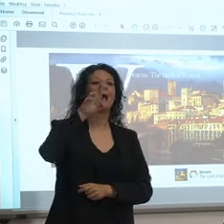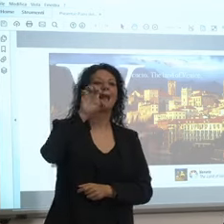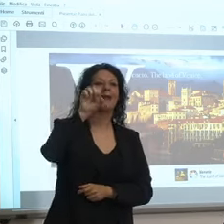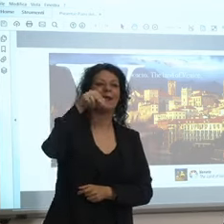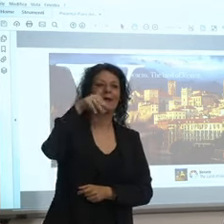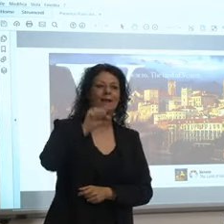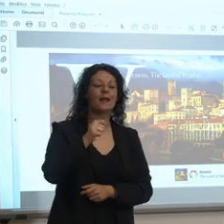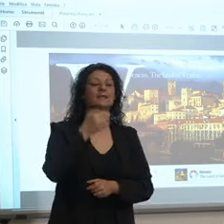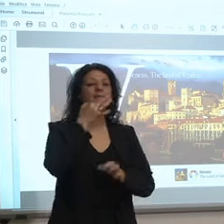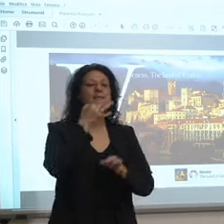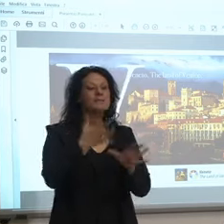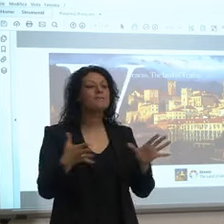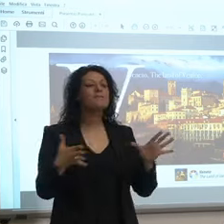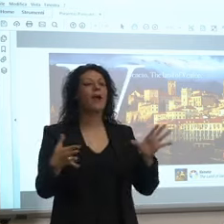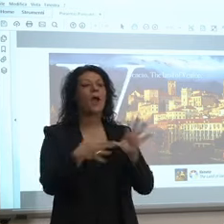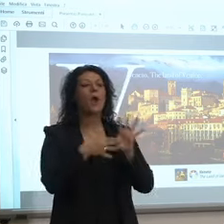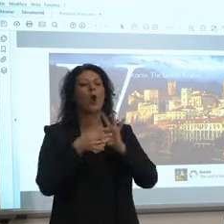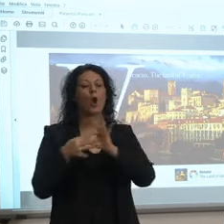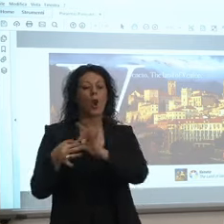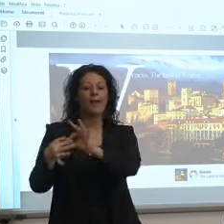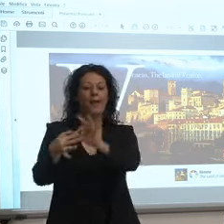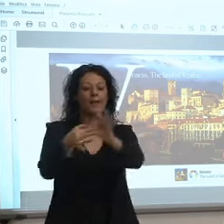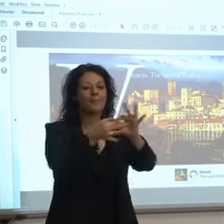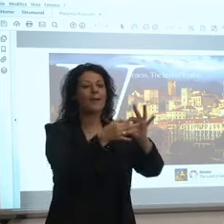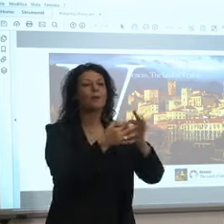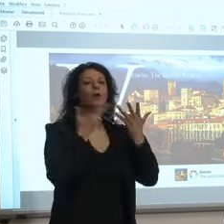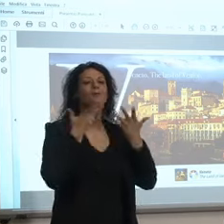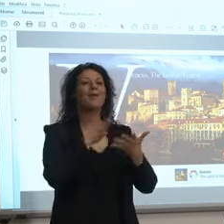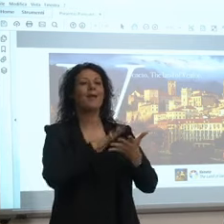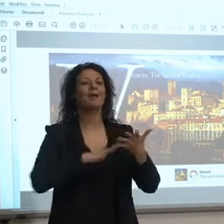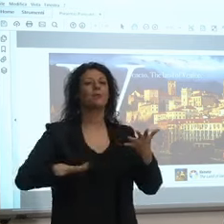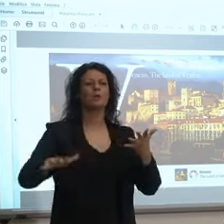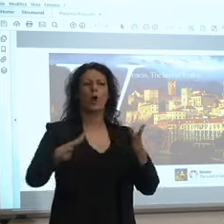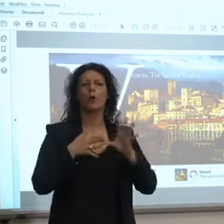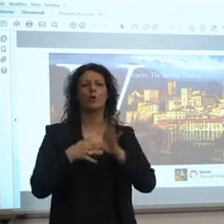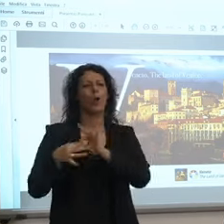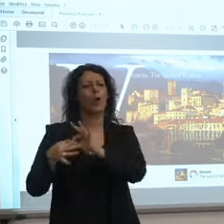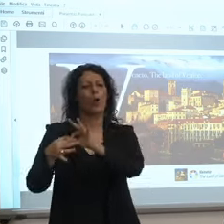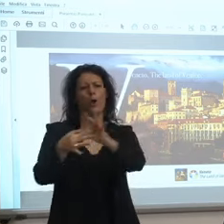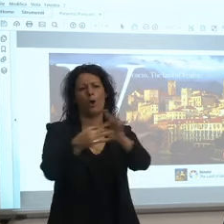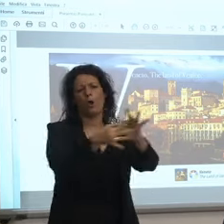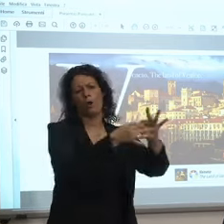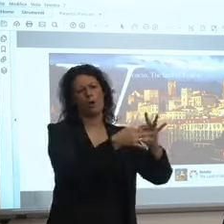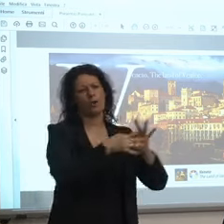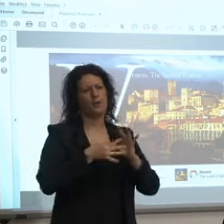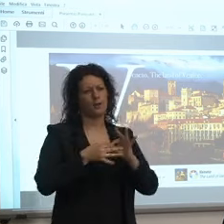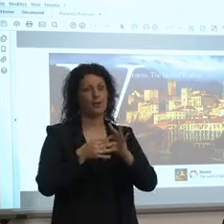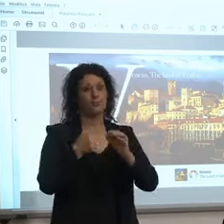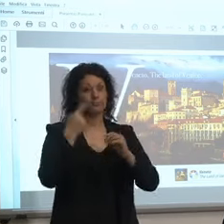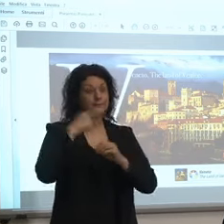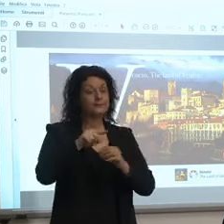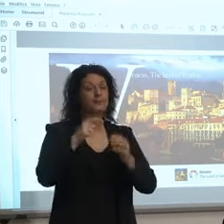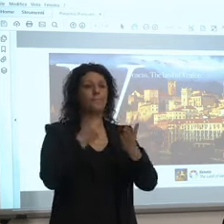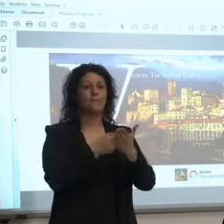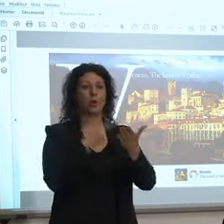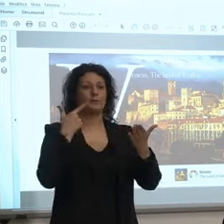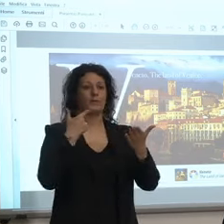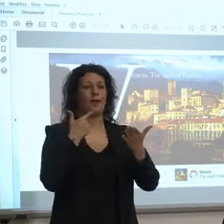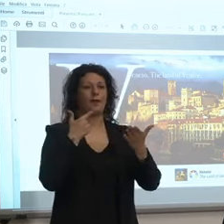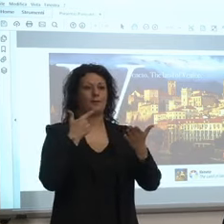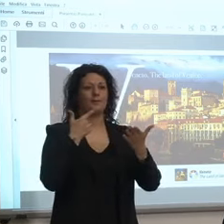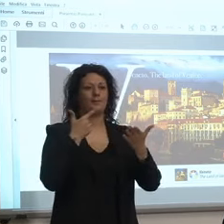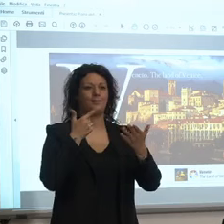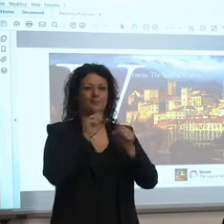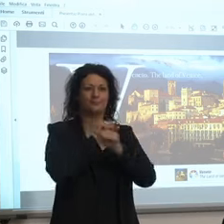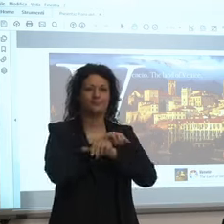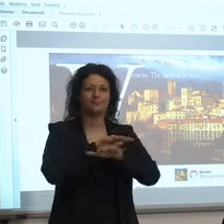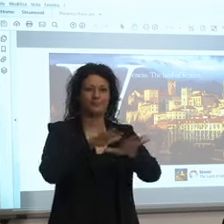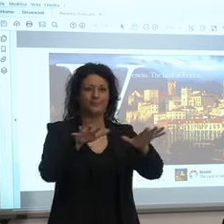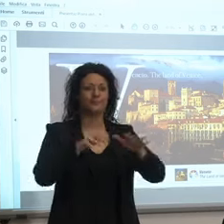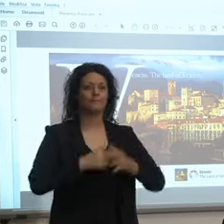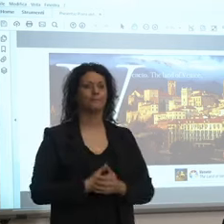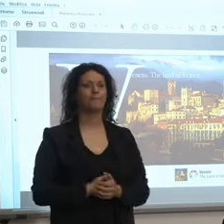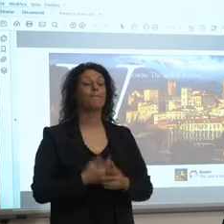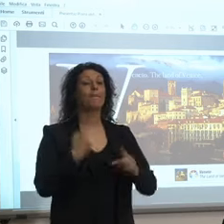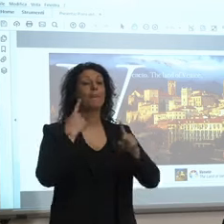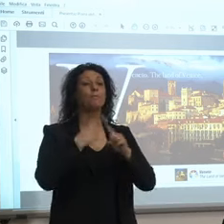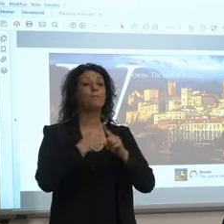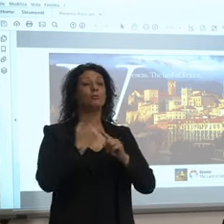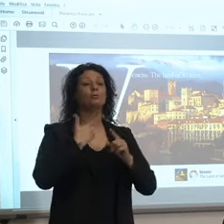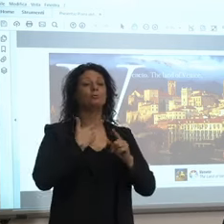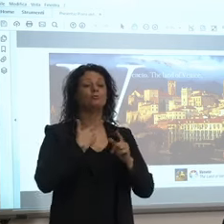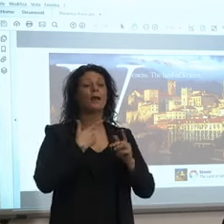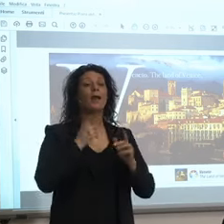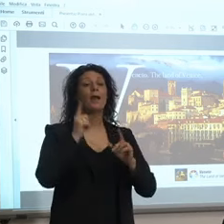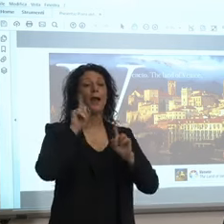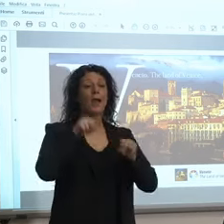tutto il territorio e questo è fondamentale farlo veicolare tra l'altro abbiamo un progetto anche per far sì che